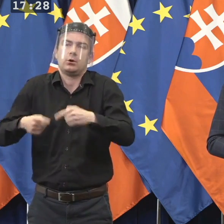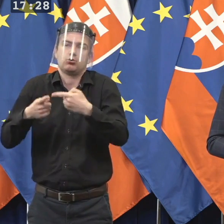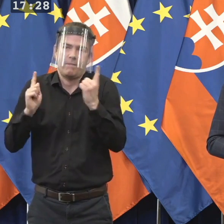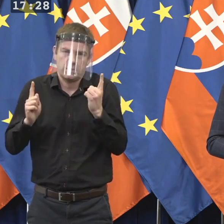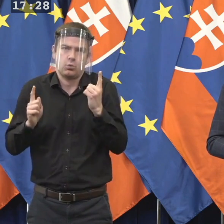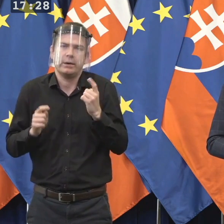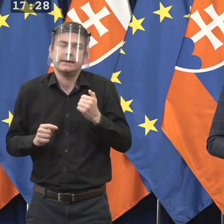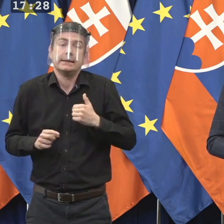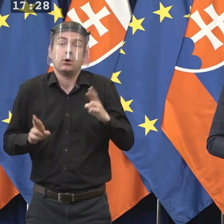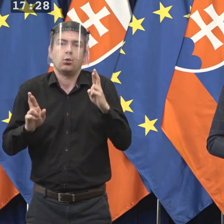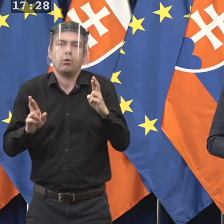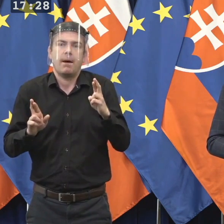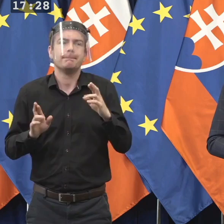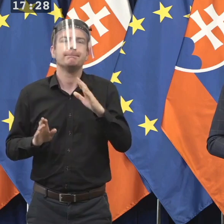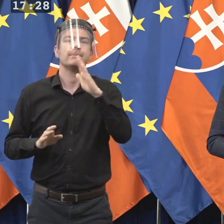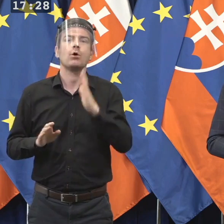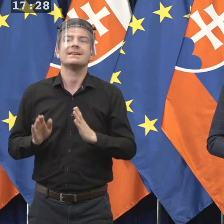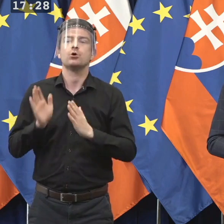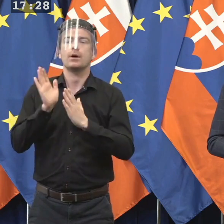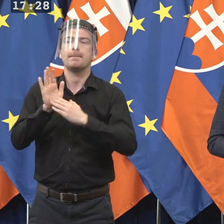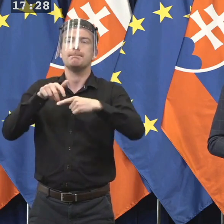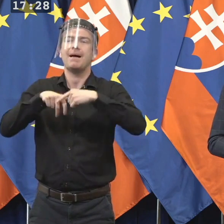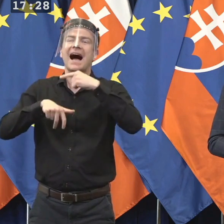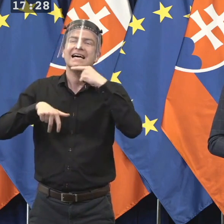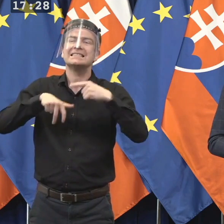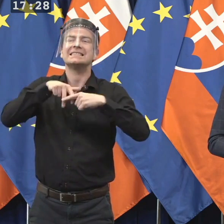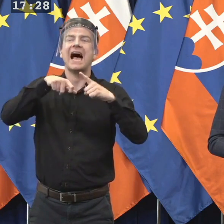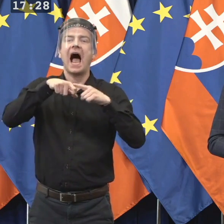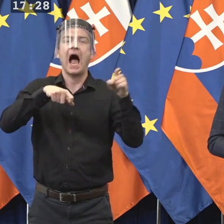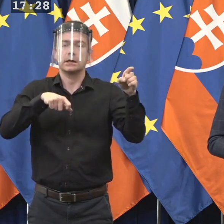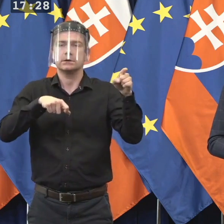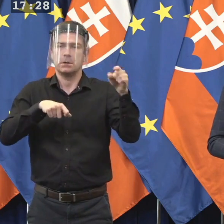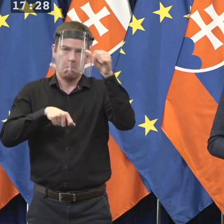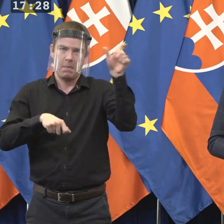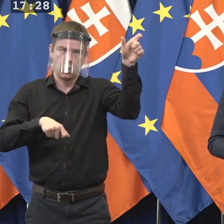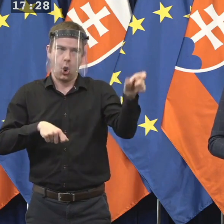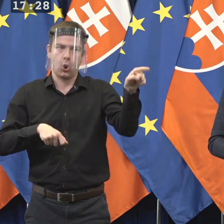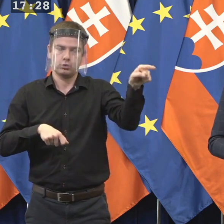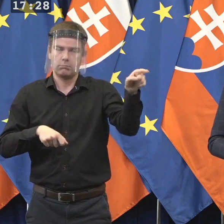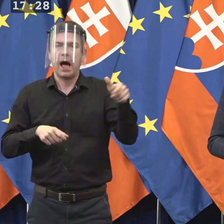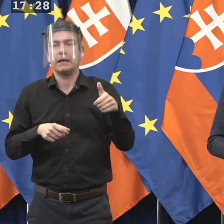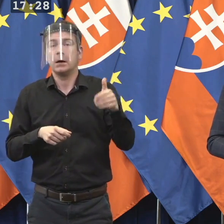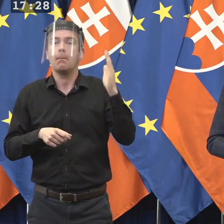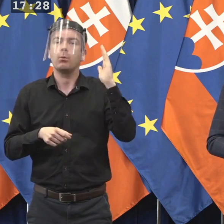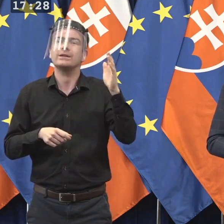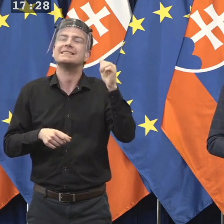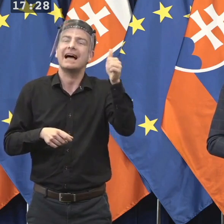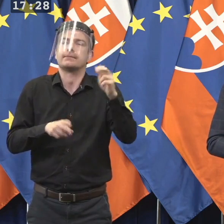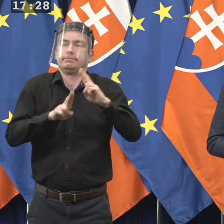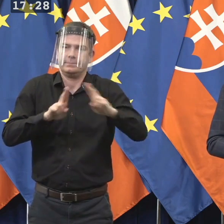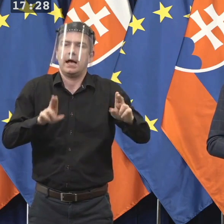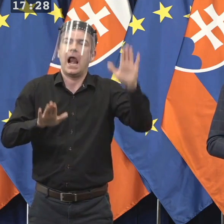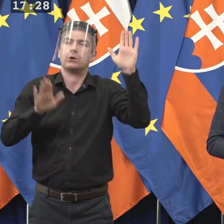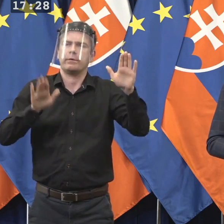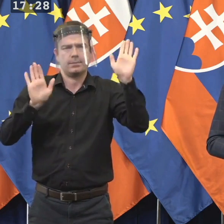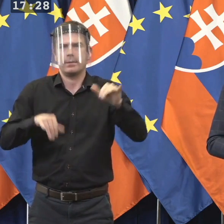Mazákovi. To znamená, že ak nepredpokláme iné, že budú dôvody, že by tam nebola takmer plne